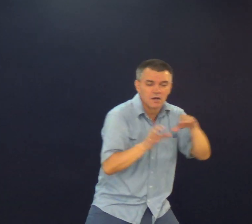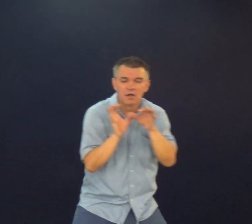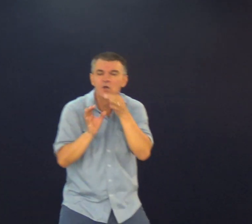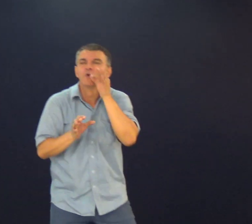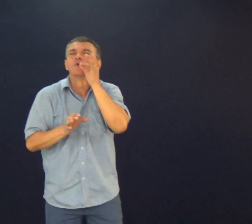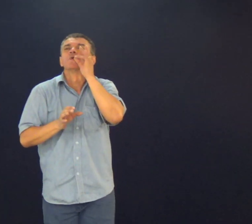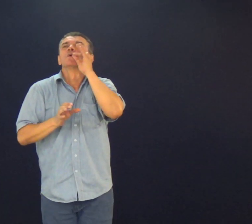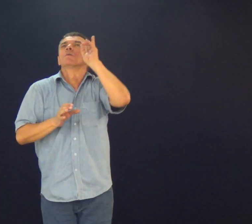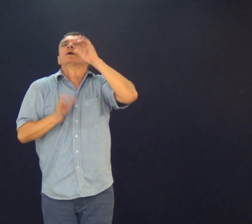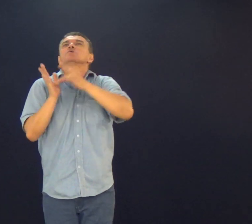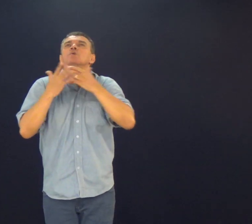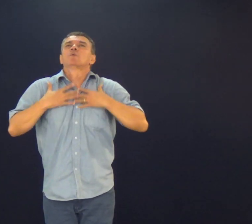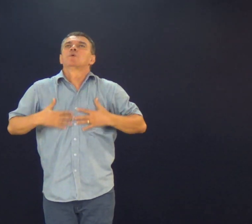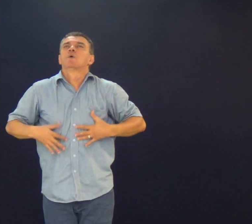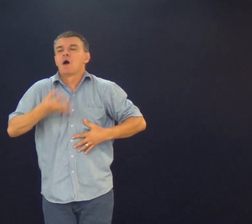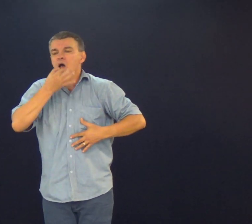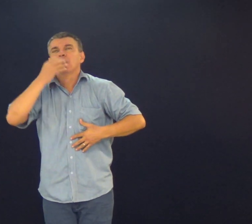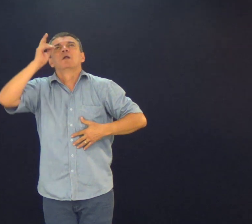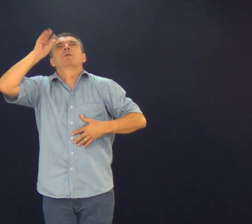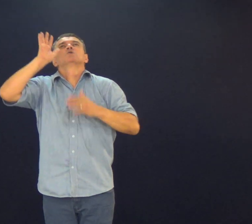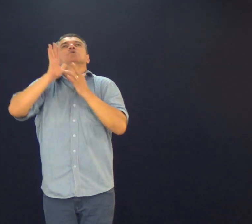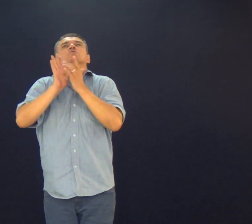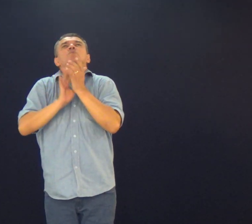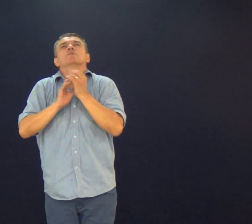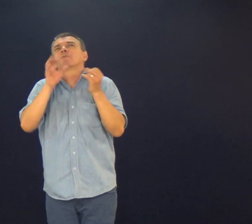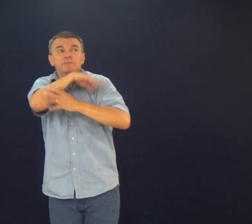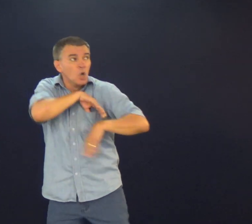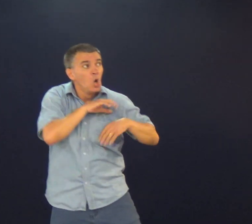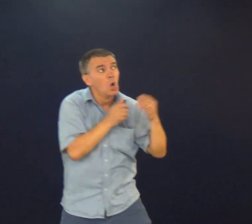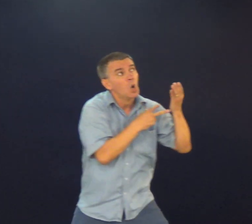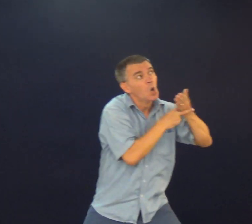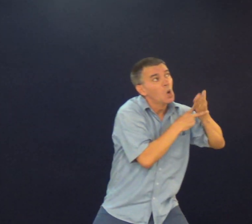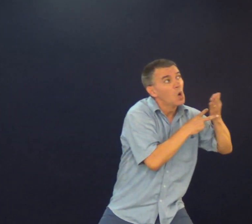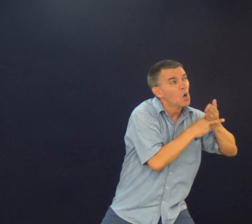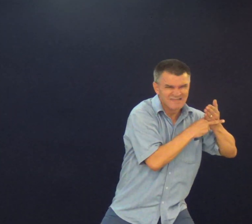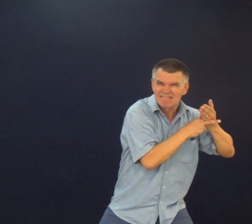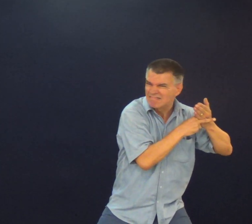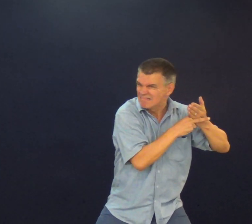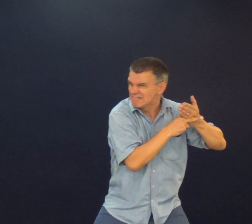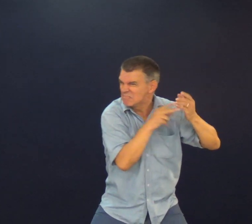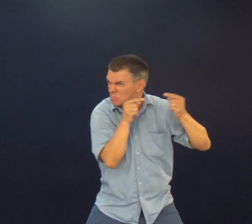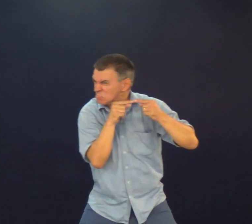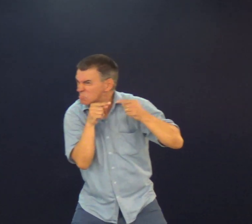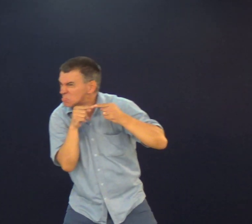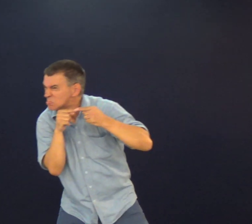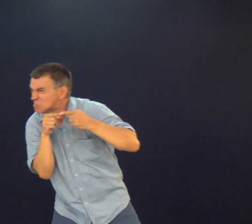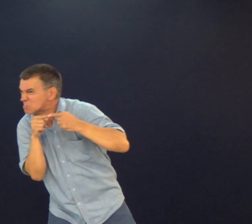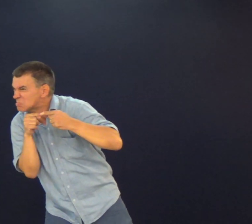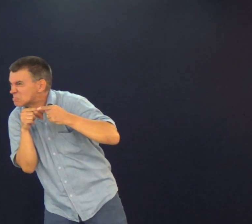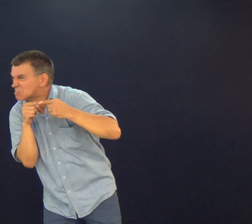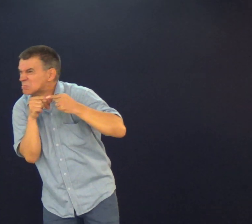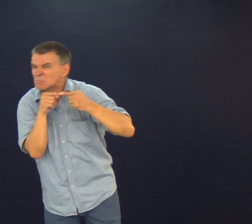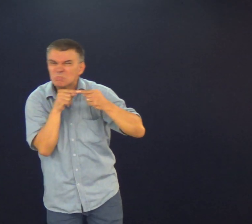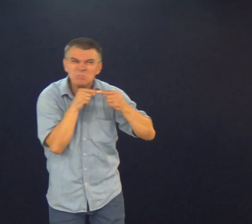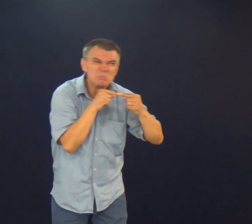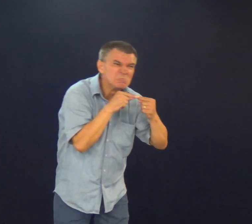Quando você ceia Participa desse momento especial Você não pode estar